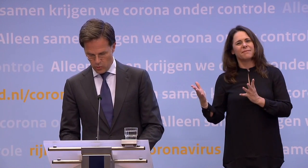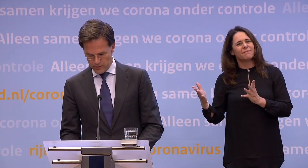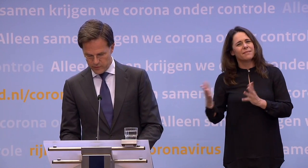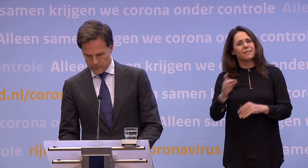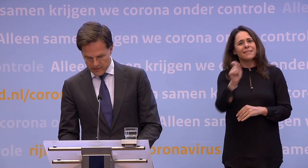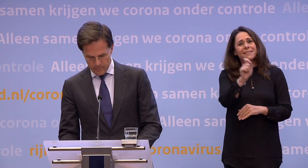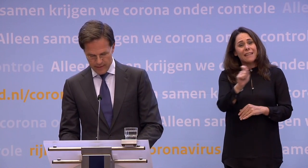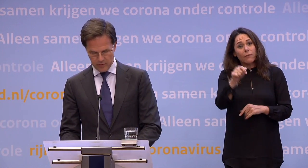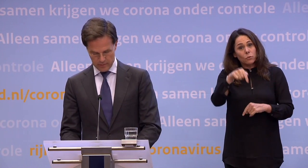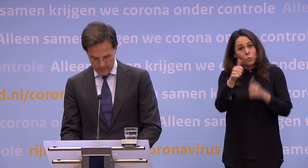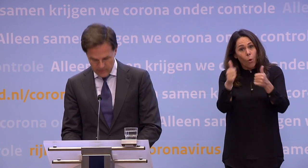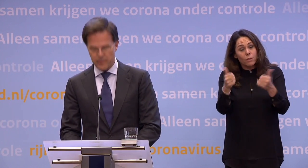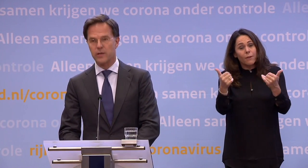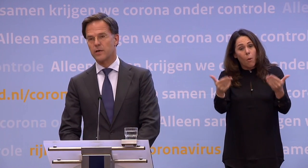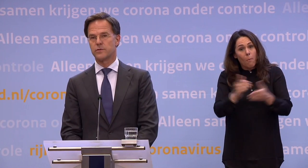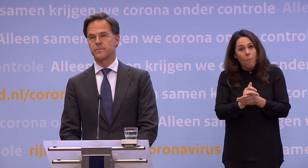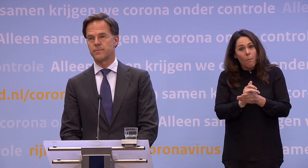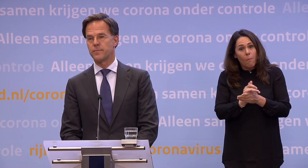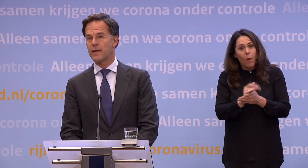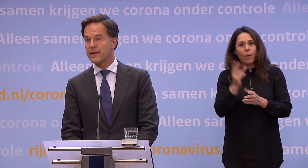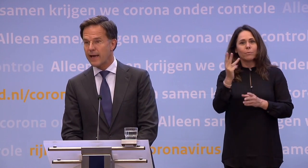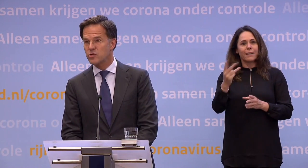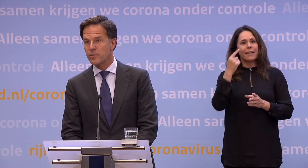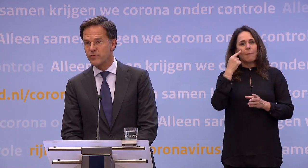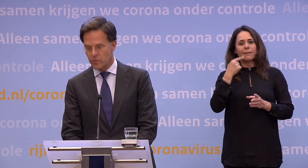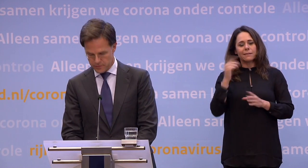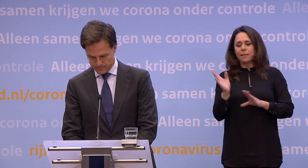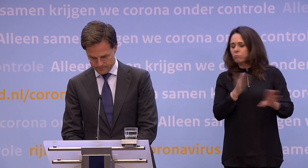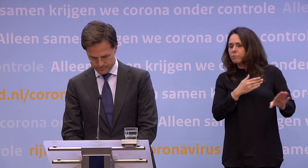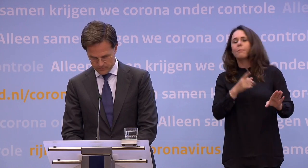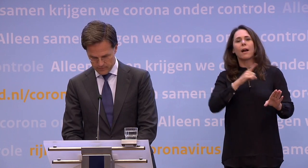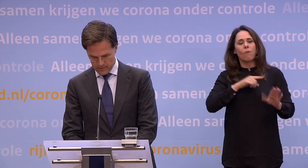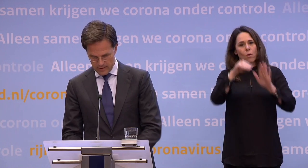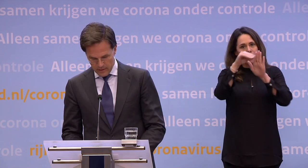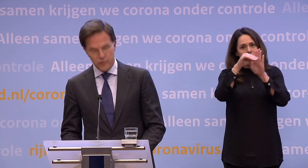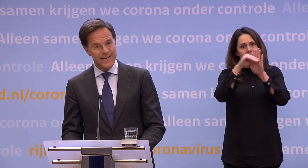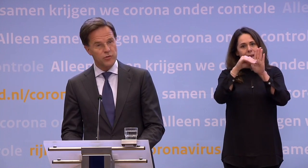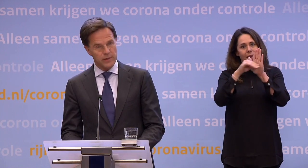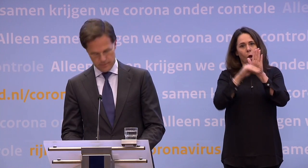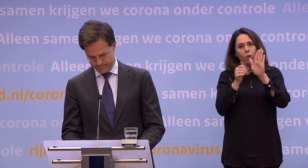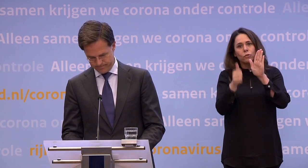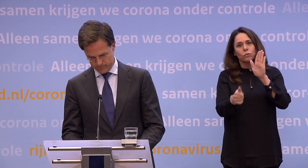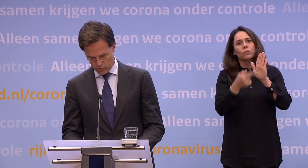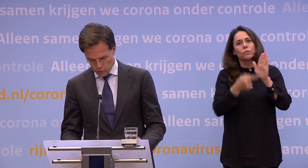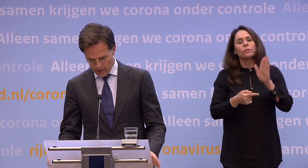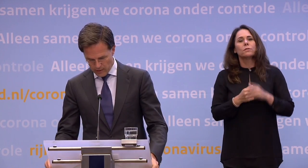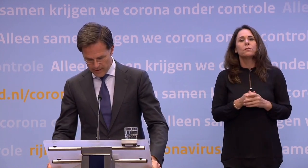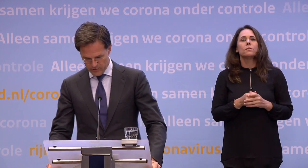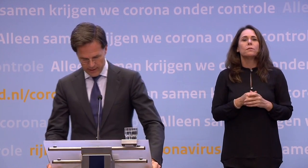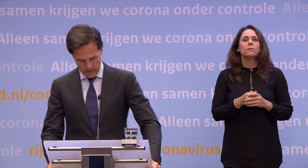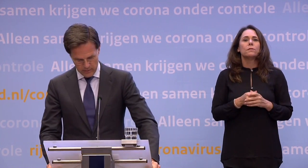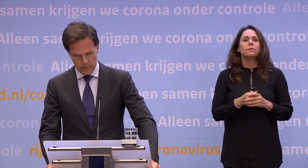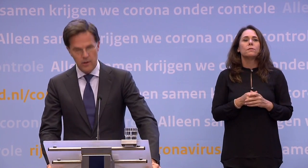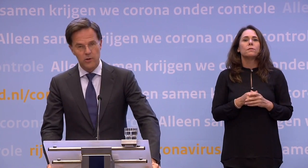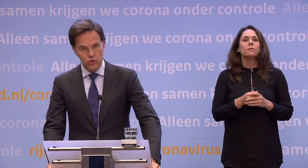omdat we dat drie maanden niet hebben gedacht... ...en de regels hebben gevolgd. ...vergis u niet, zonder alle